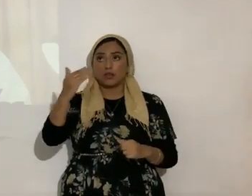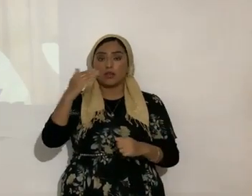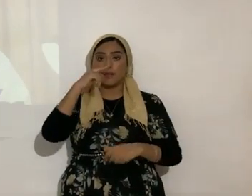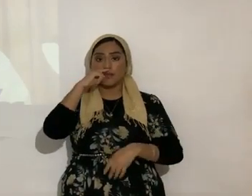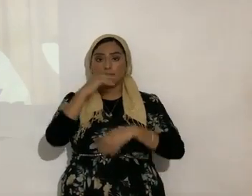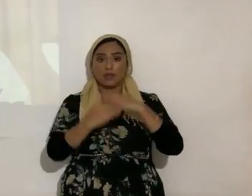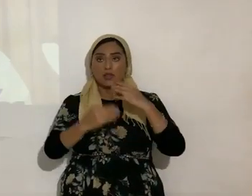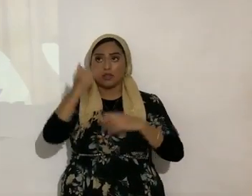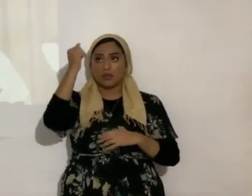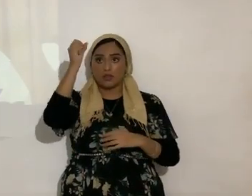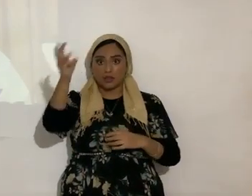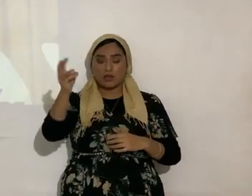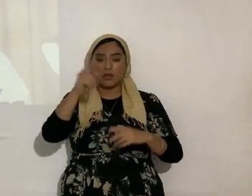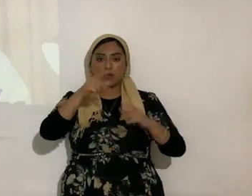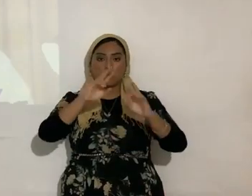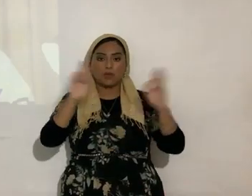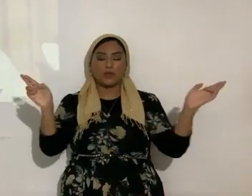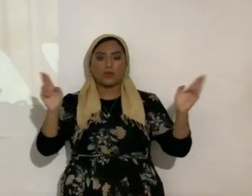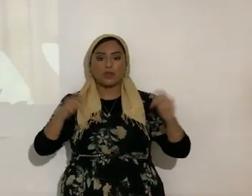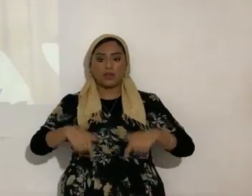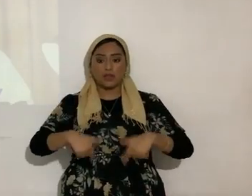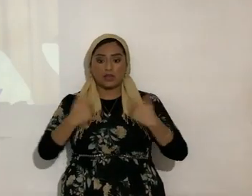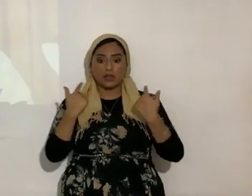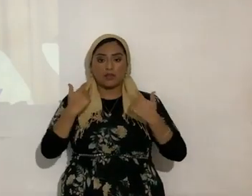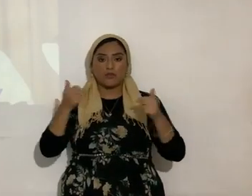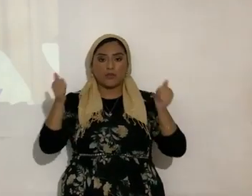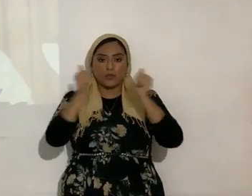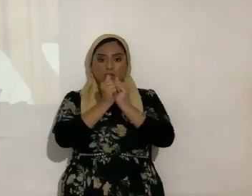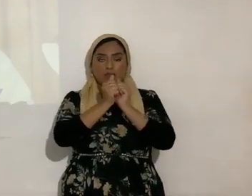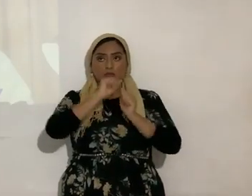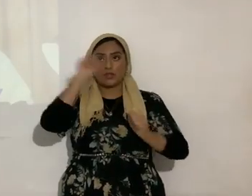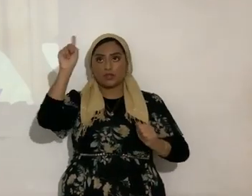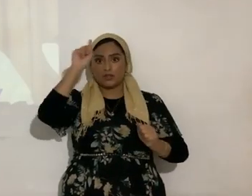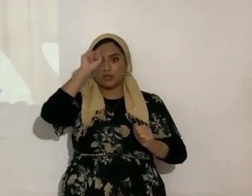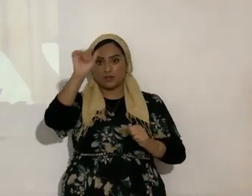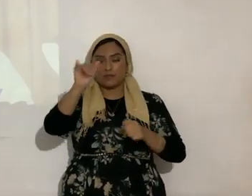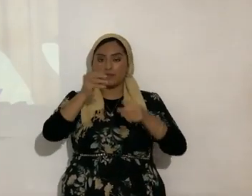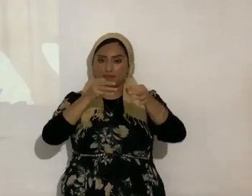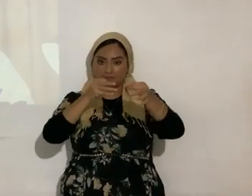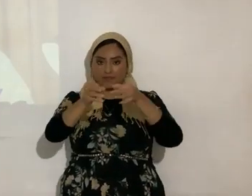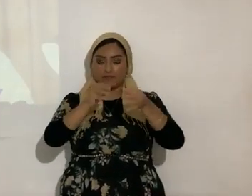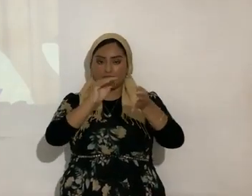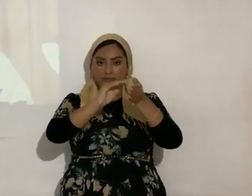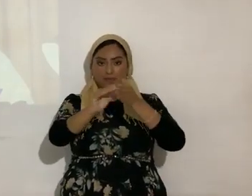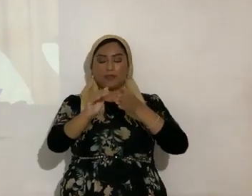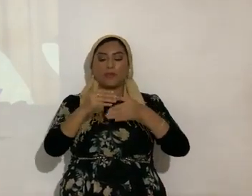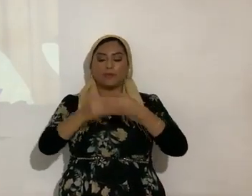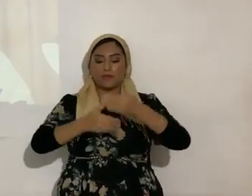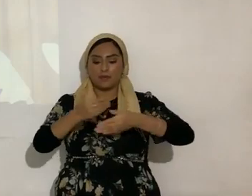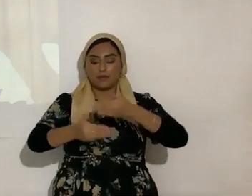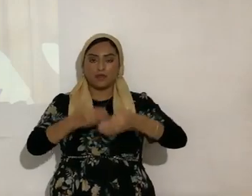Mashiach, estás viviendo en la eternidad. Lo voy a explicar. Permítame avanzar en el tema para que se entienda.